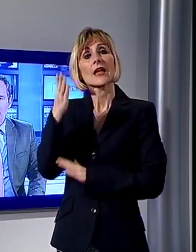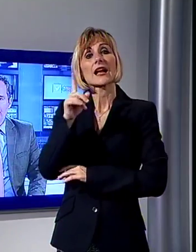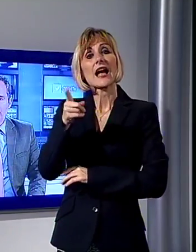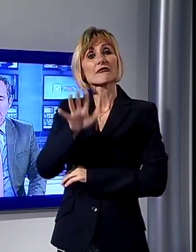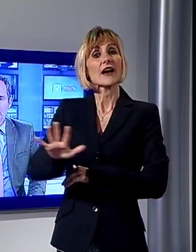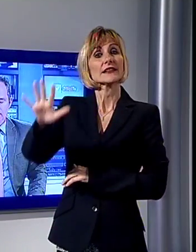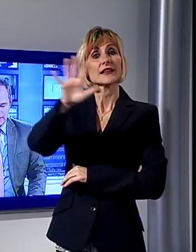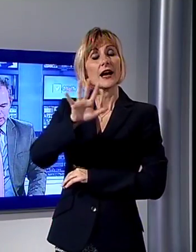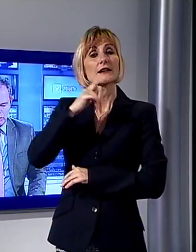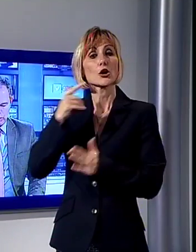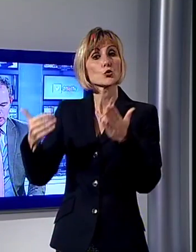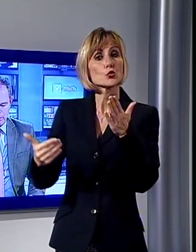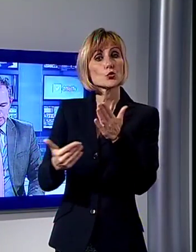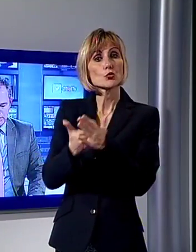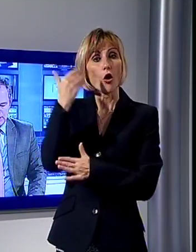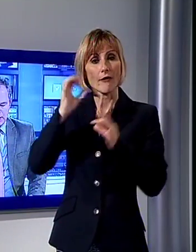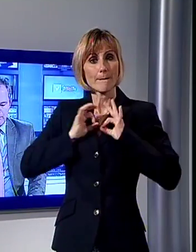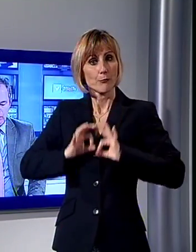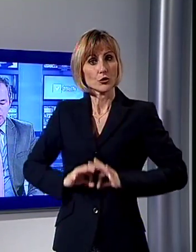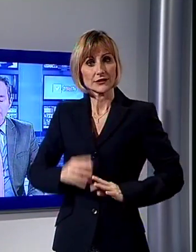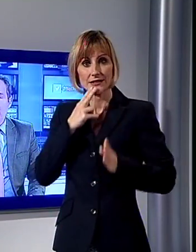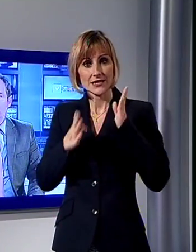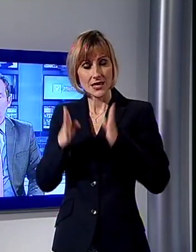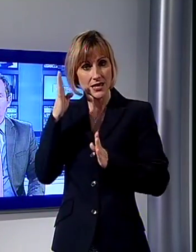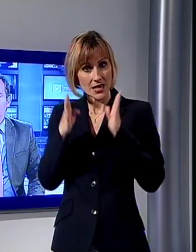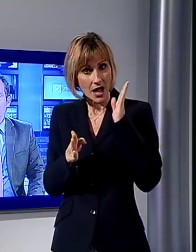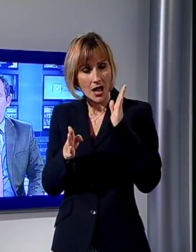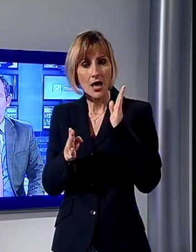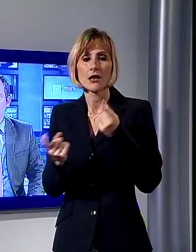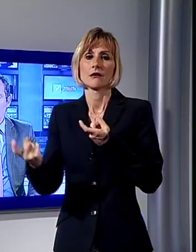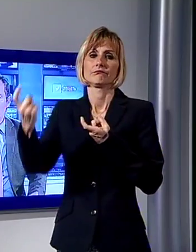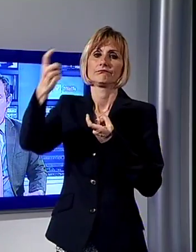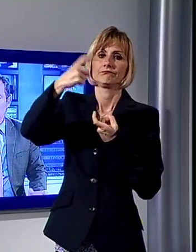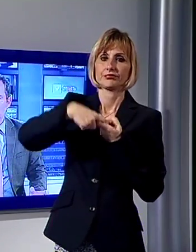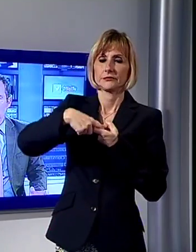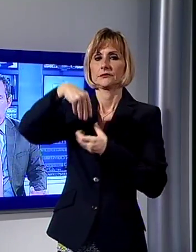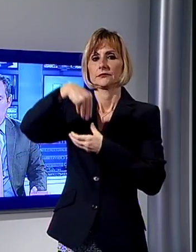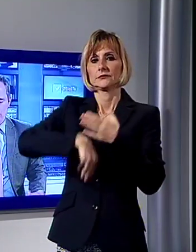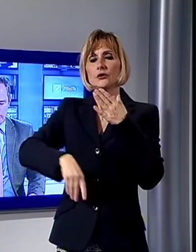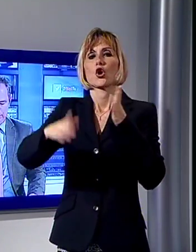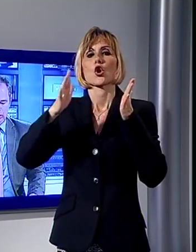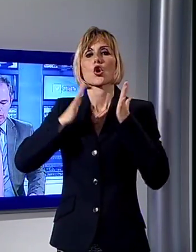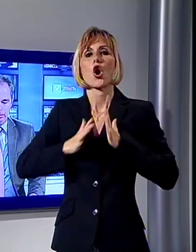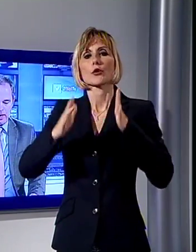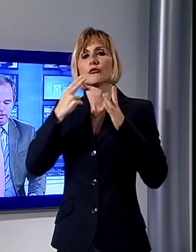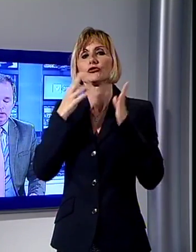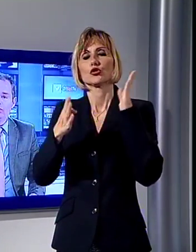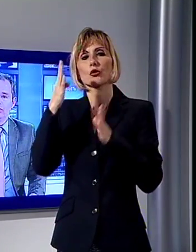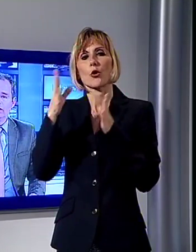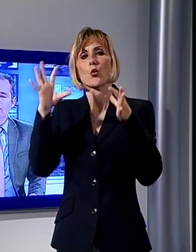per l'ingresso della Polizia Municipale di Castelnuovo nel corpo dei vigili urbani dell'Unione dei